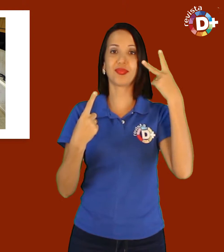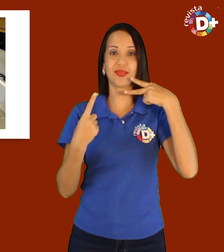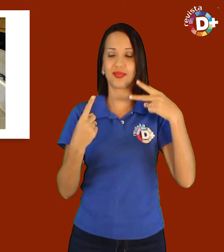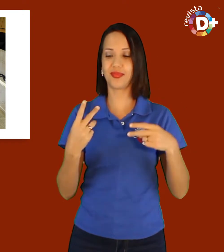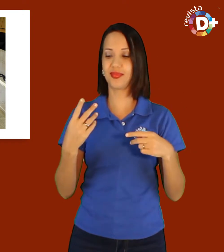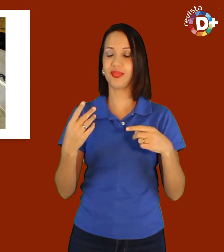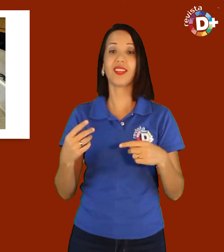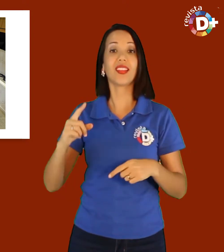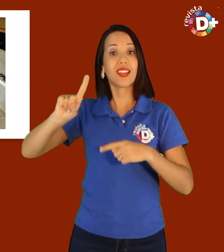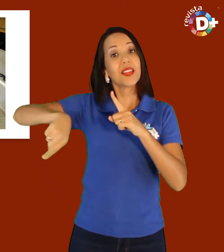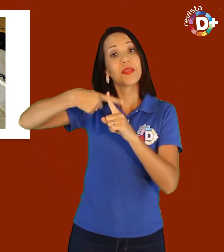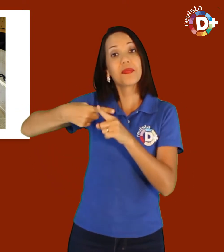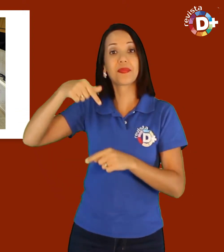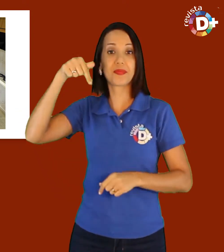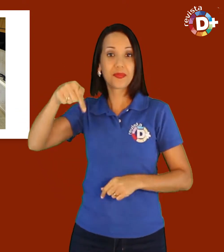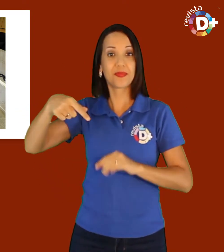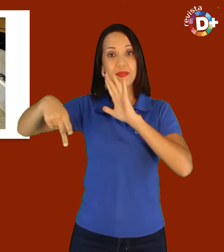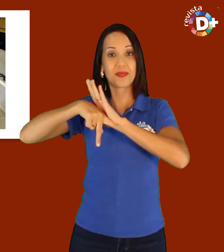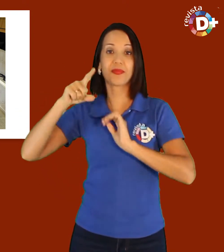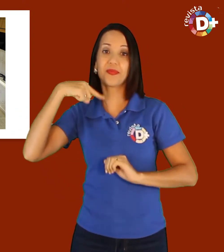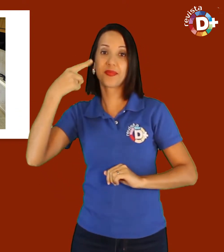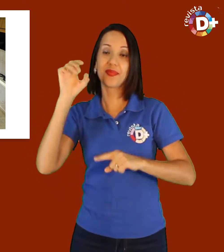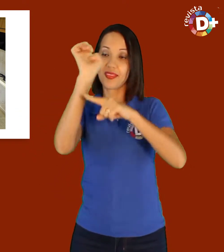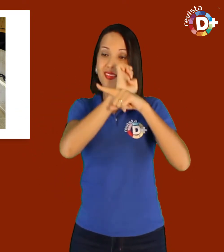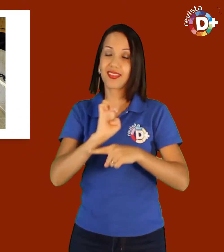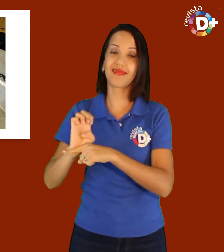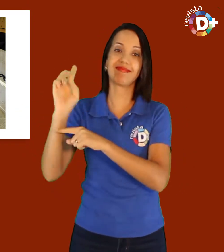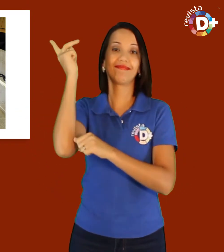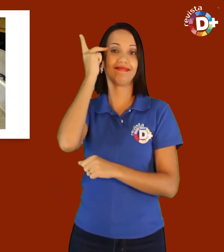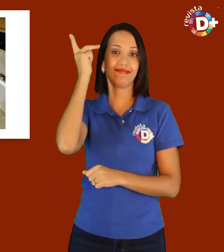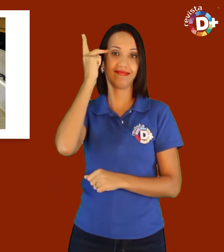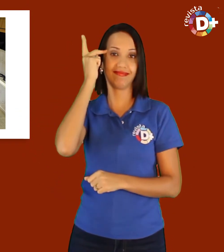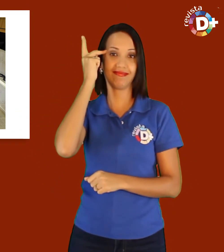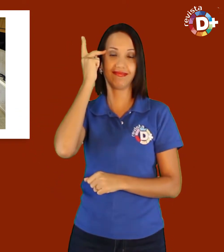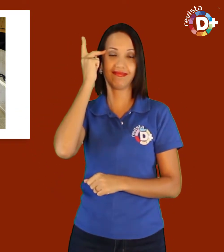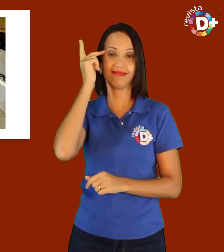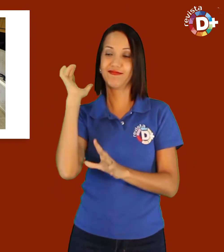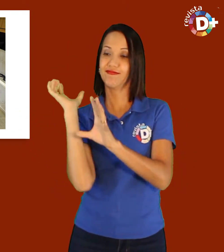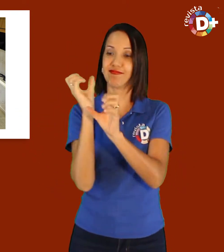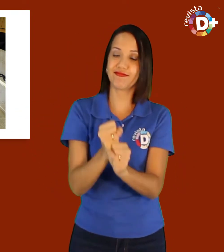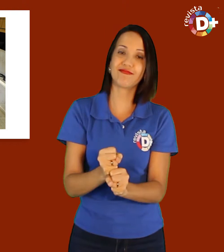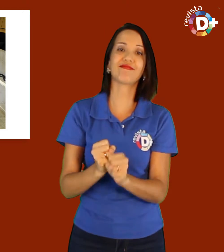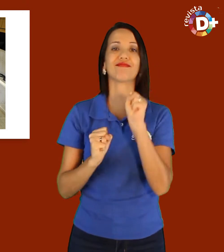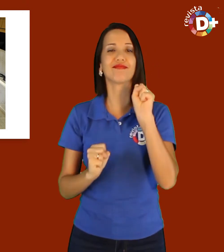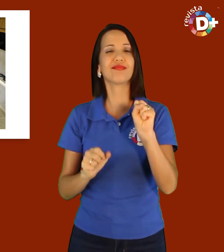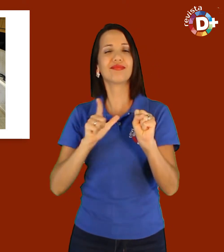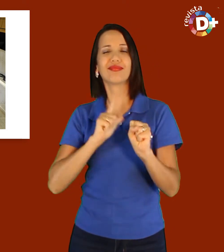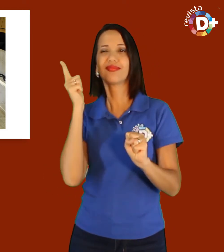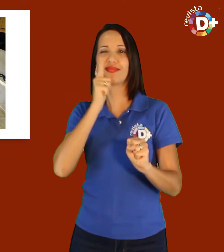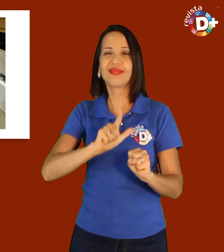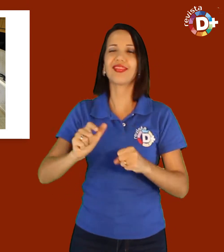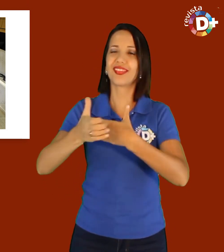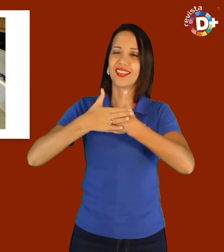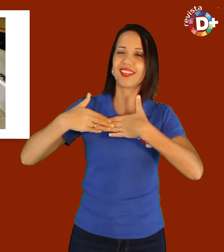sendo um de vereadora e mais sete como deputado estadual por São Paulo, que remetem ao